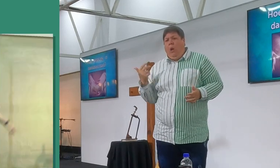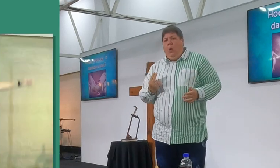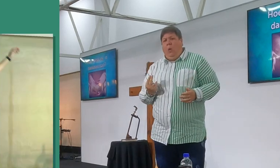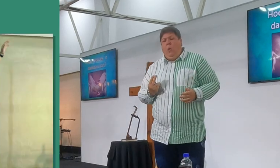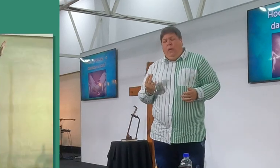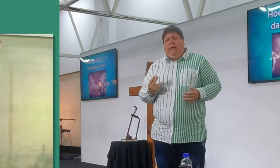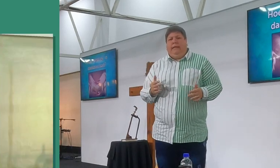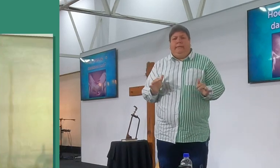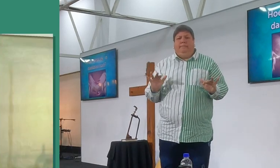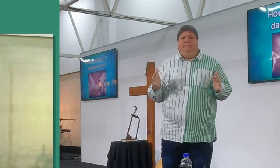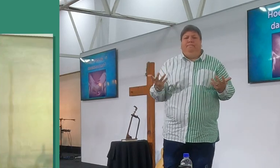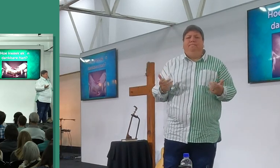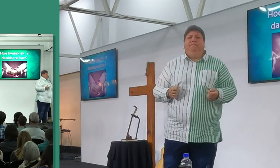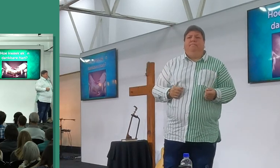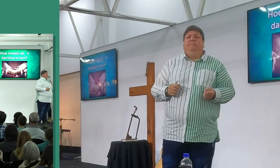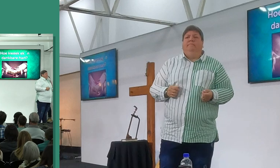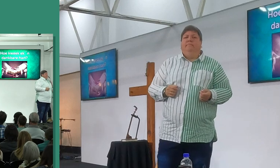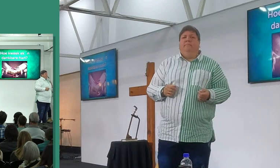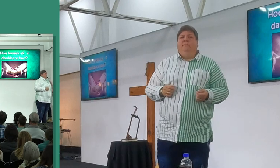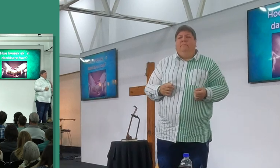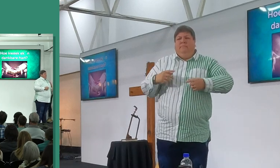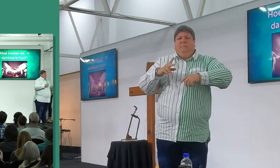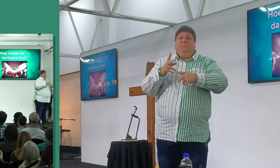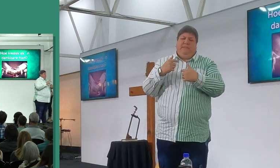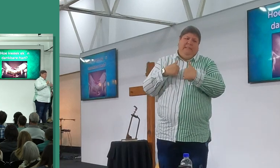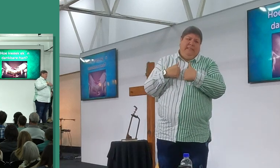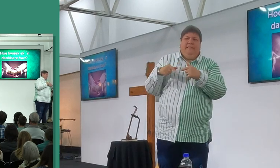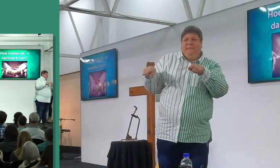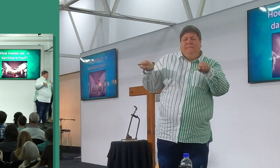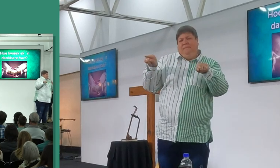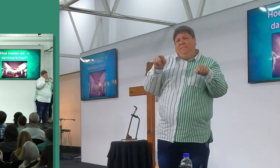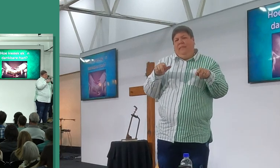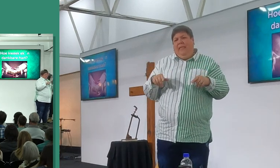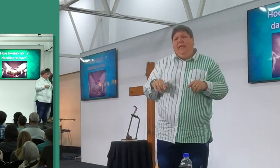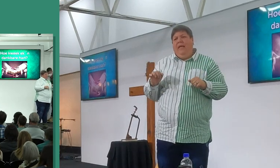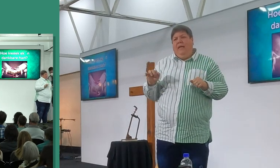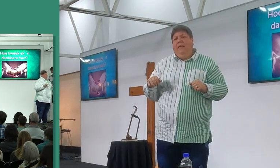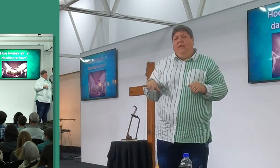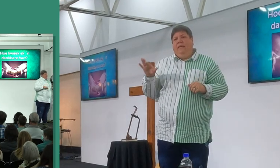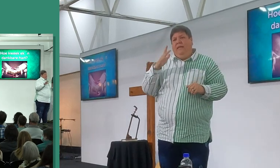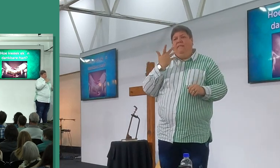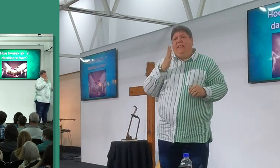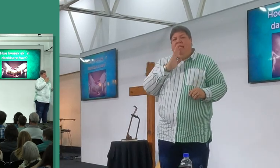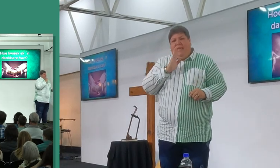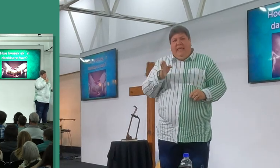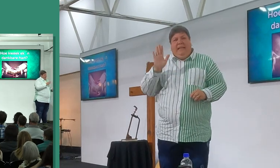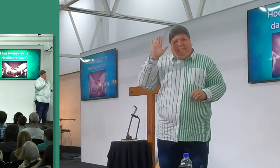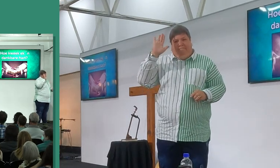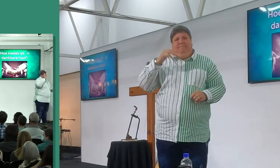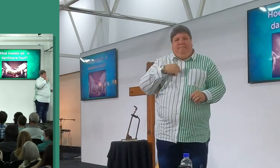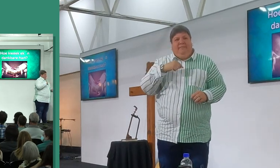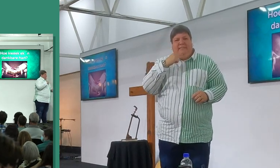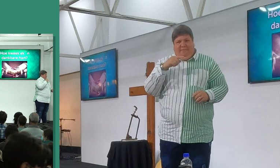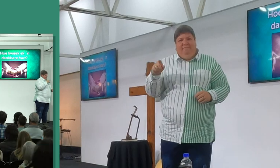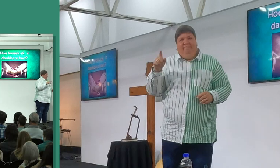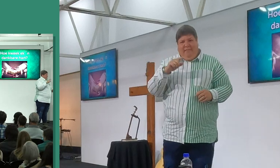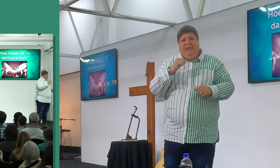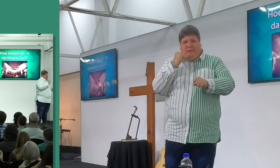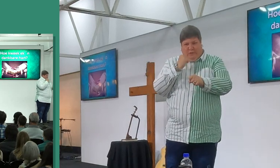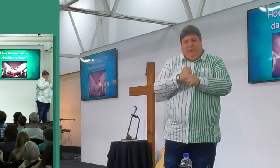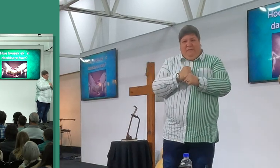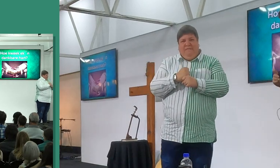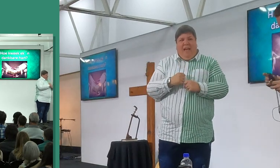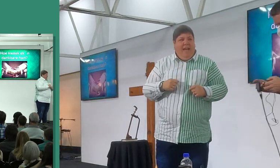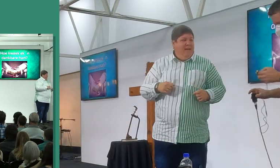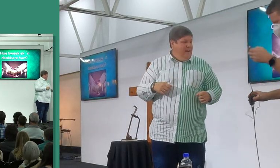Wie van julle kan sê, ok, miskien ek ook, miskien, miskien. Dankie, dankie vir julle mense. Ons sal een hadelgroepie na die